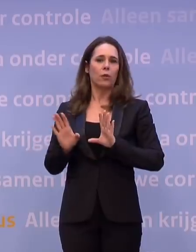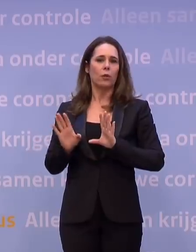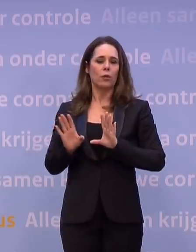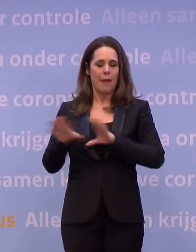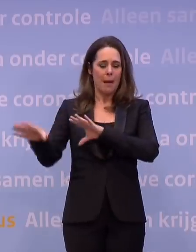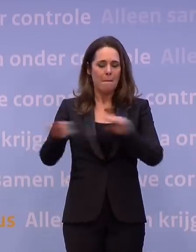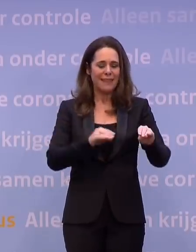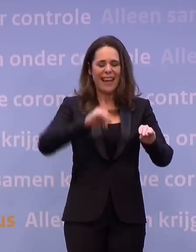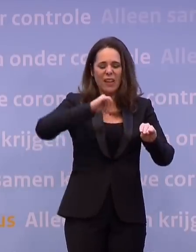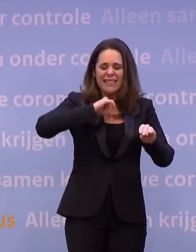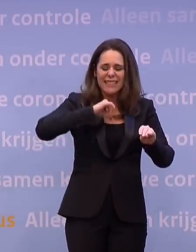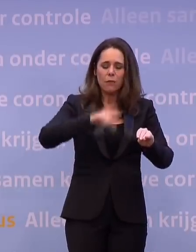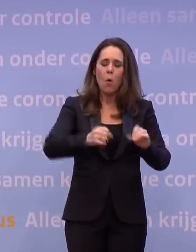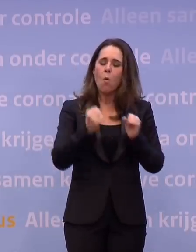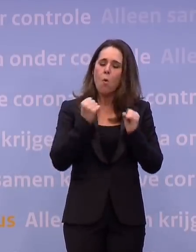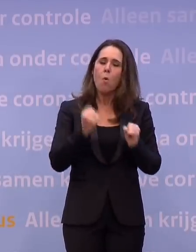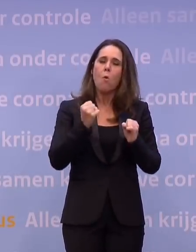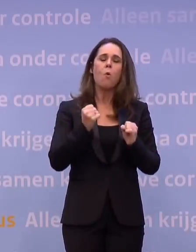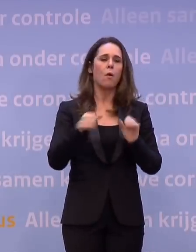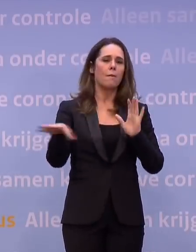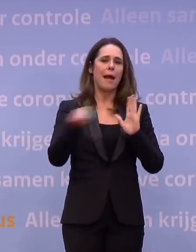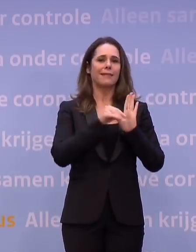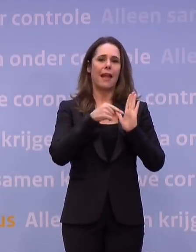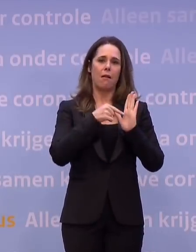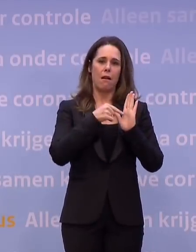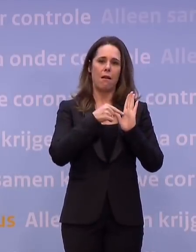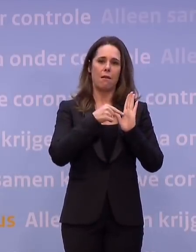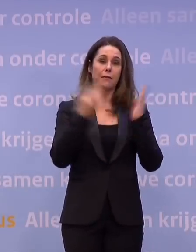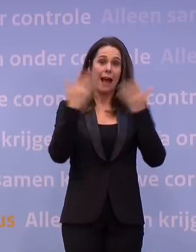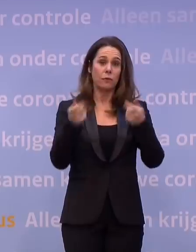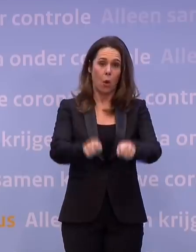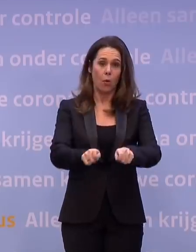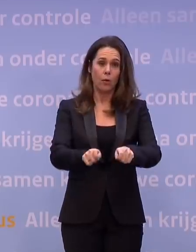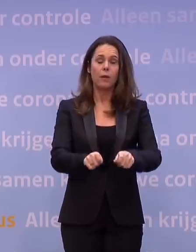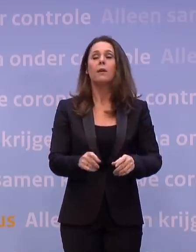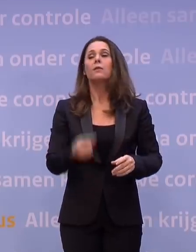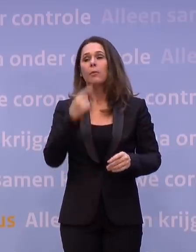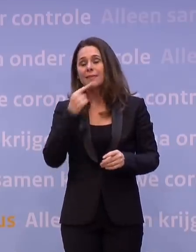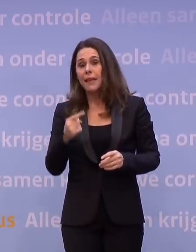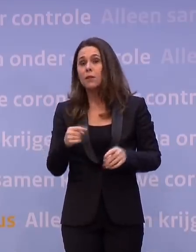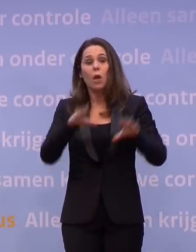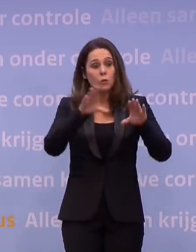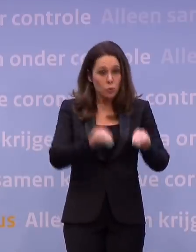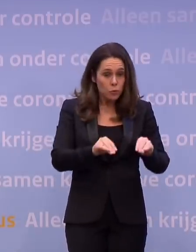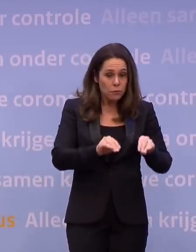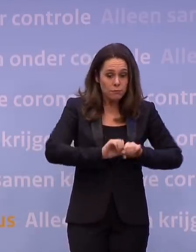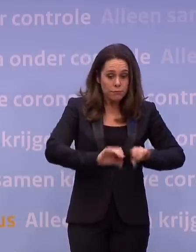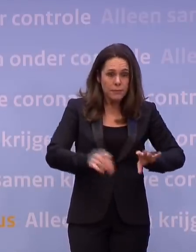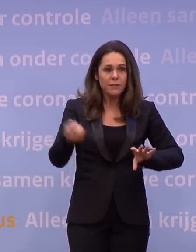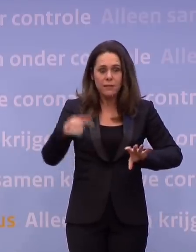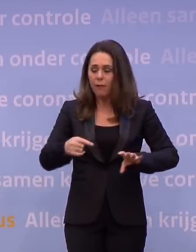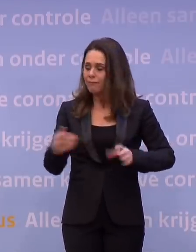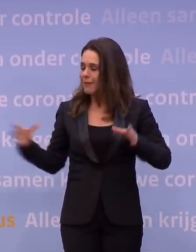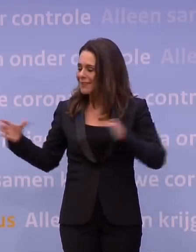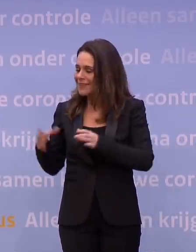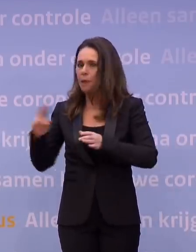stevig is. De avondklok hebben we gezegd, we streven elkaar, als je hem doet, moet je dat samen met de Tweede Kamer doen. Dus zodra besluiten hebben